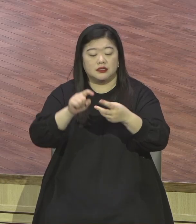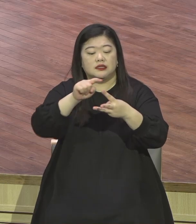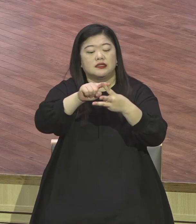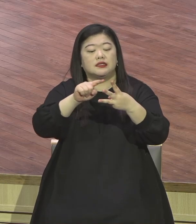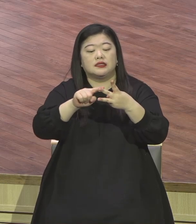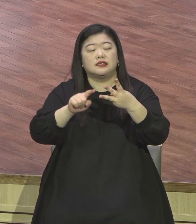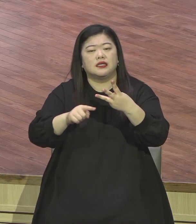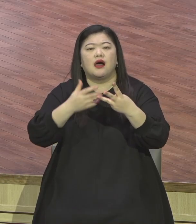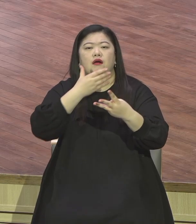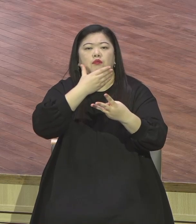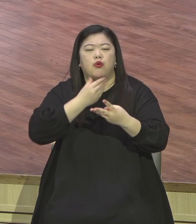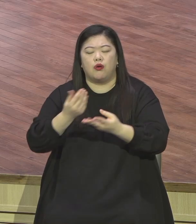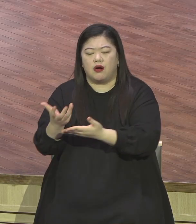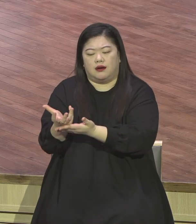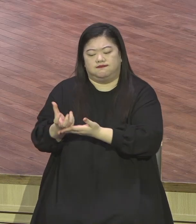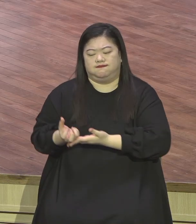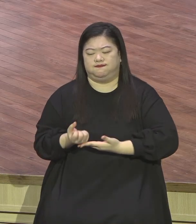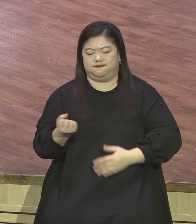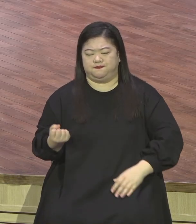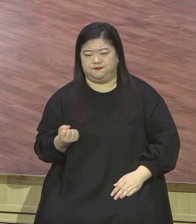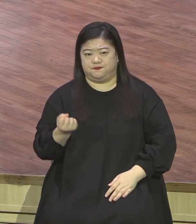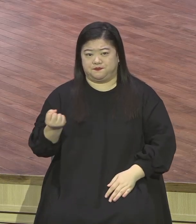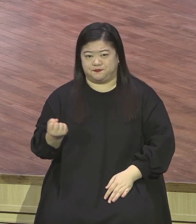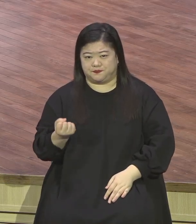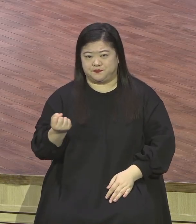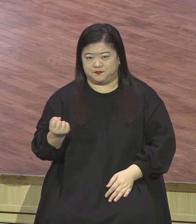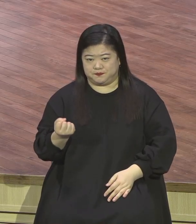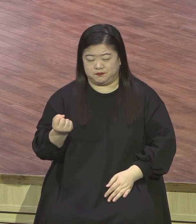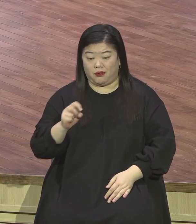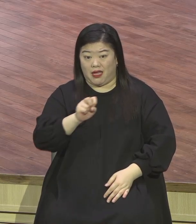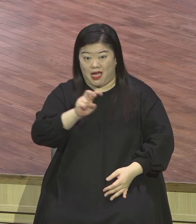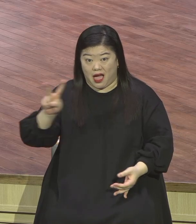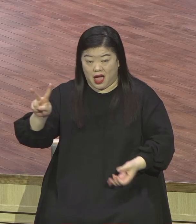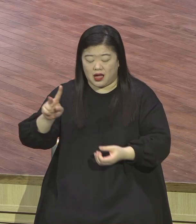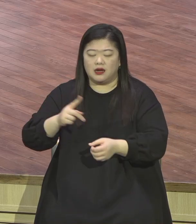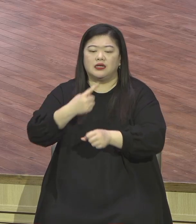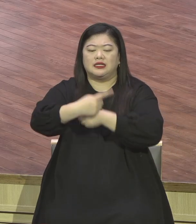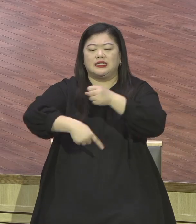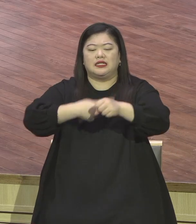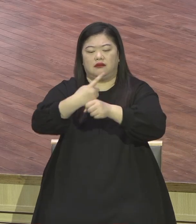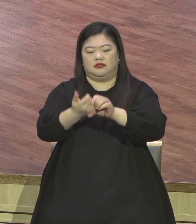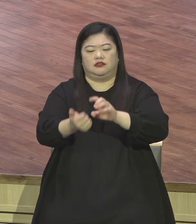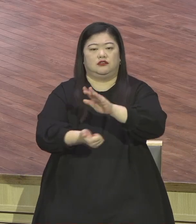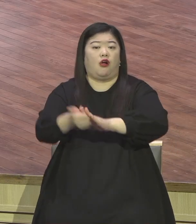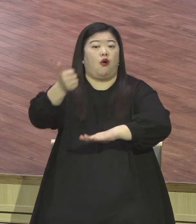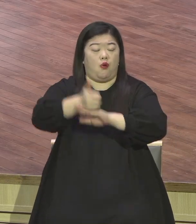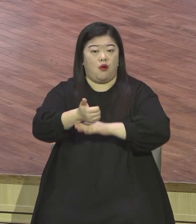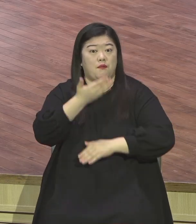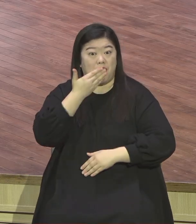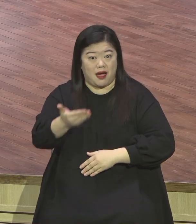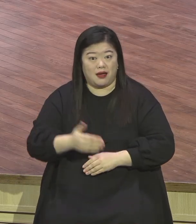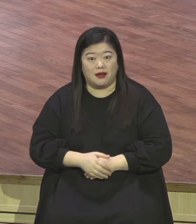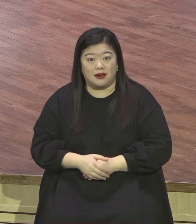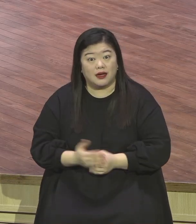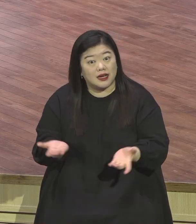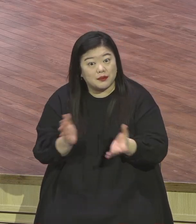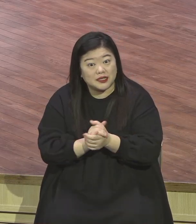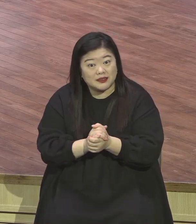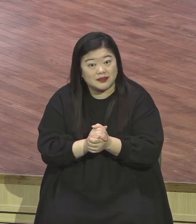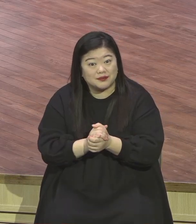않고 한해 성공할 수 있어요 이런 축복을 누리시기를 주행으로 축복합니다 결론입니다